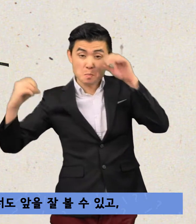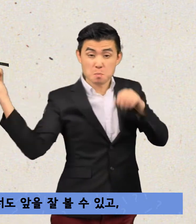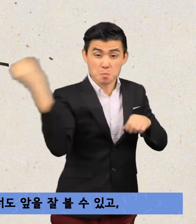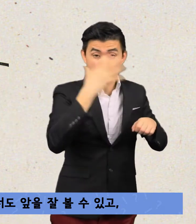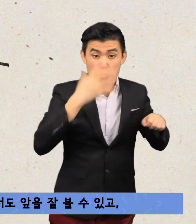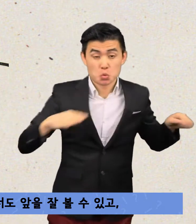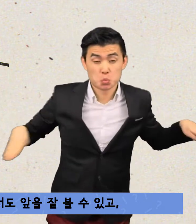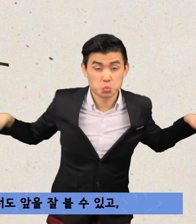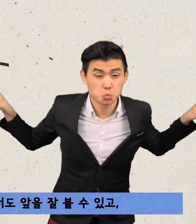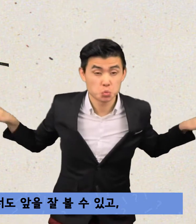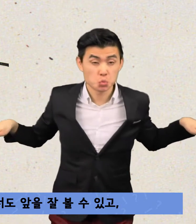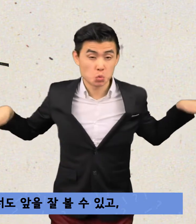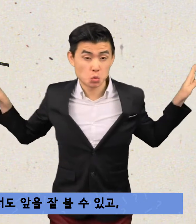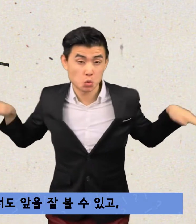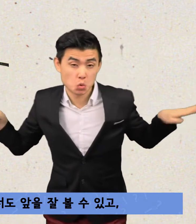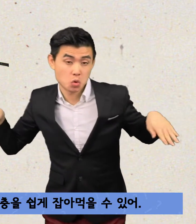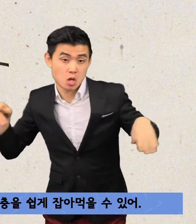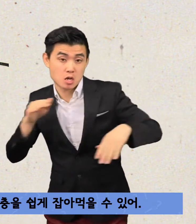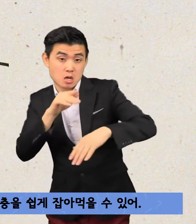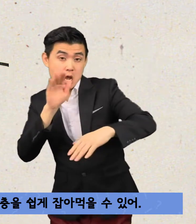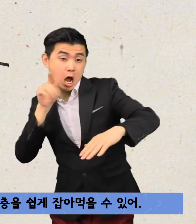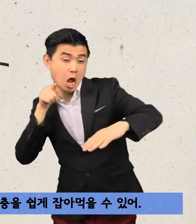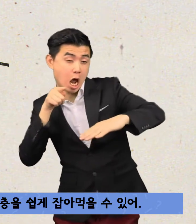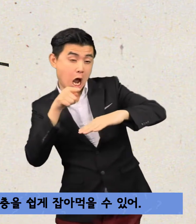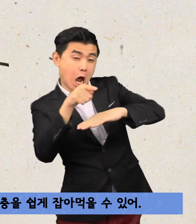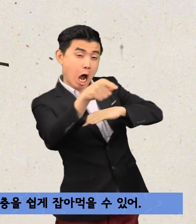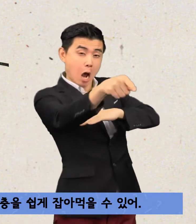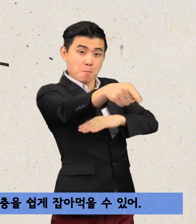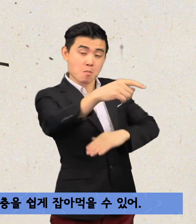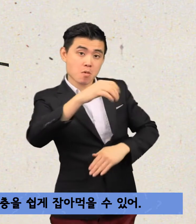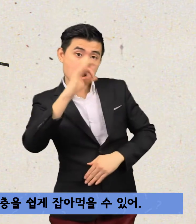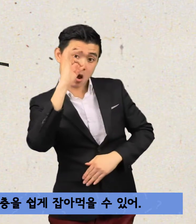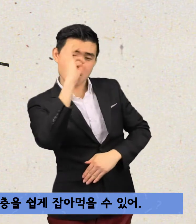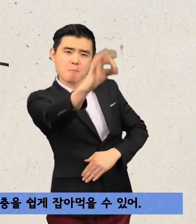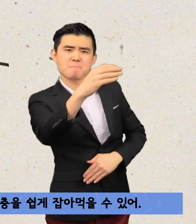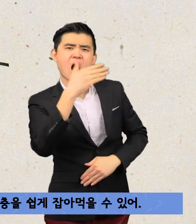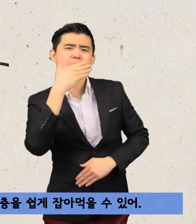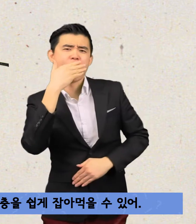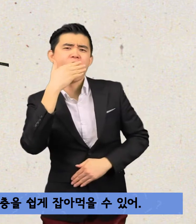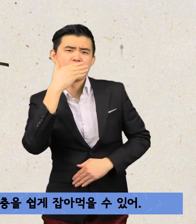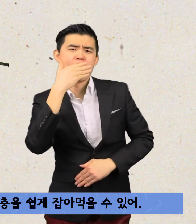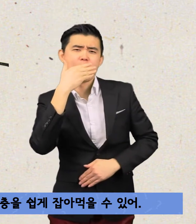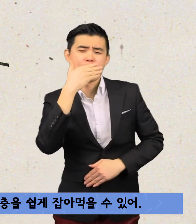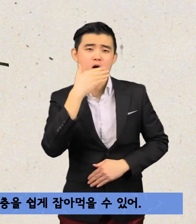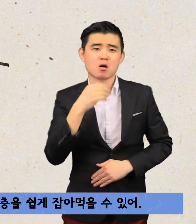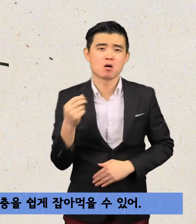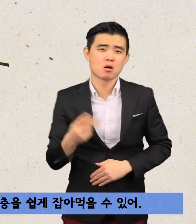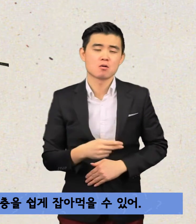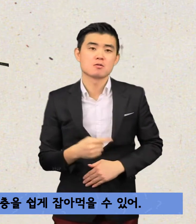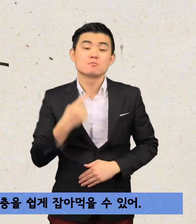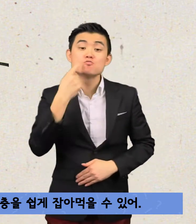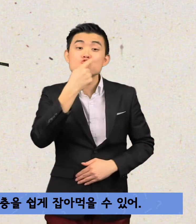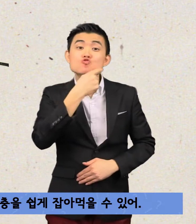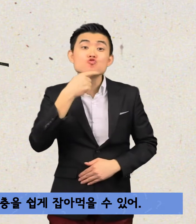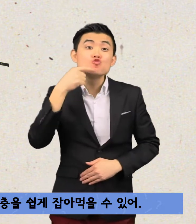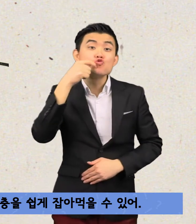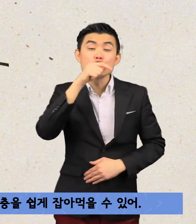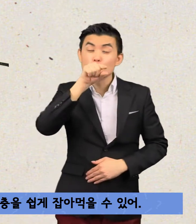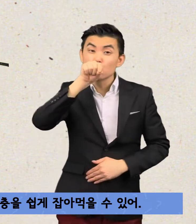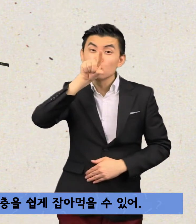부리가 넓고 짧아서 날면서도 곤충을 쉽게 잡아먹을 수 있어.